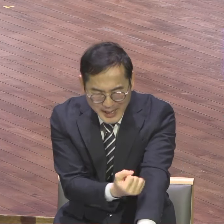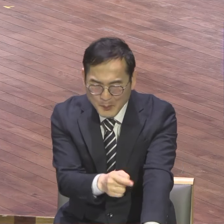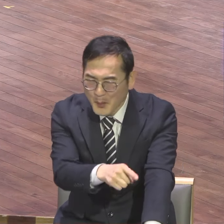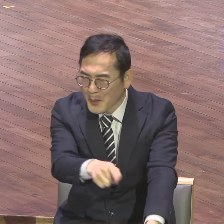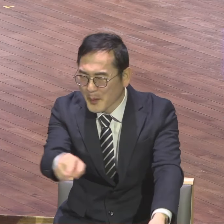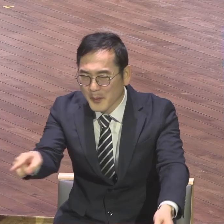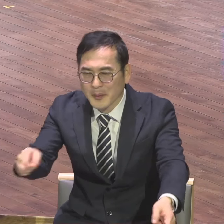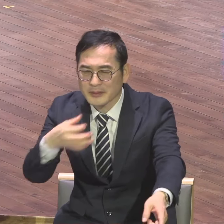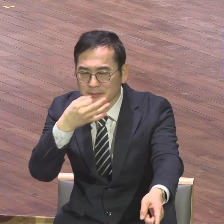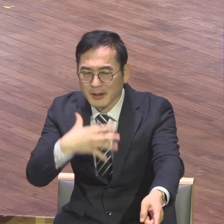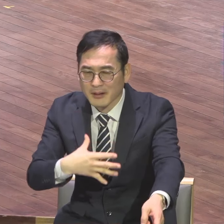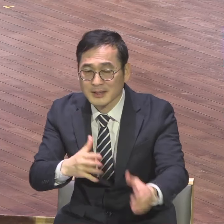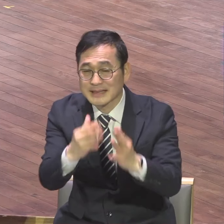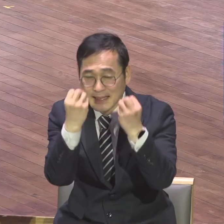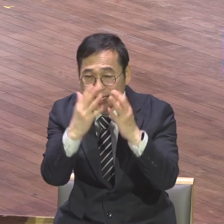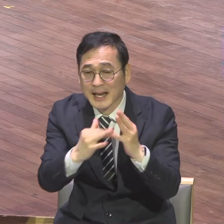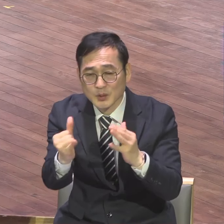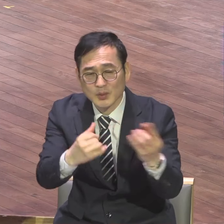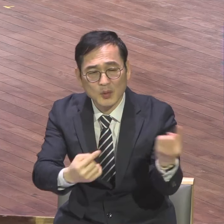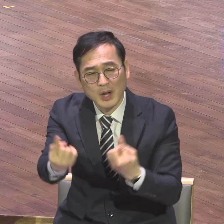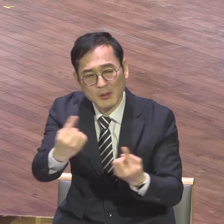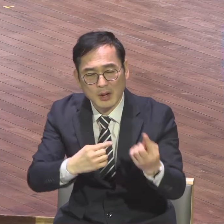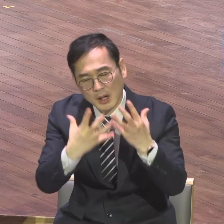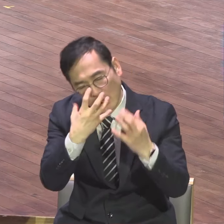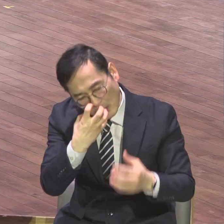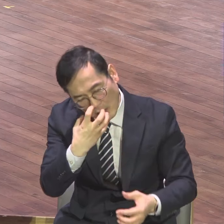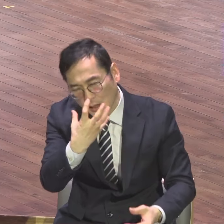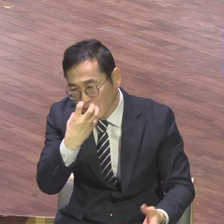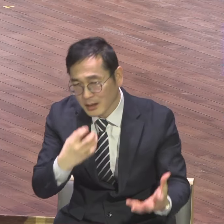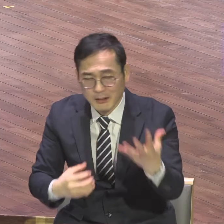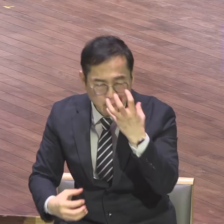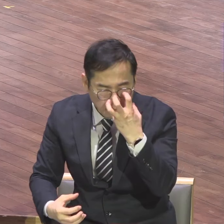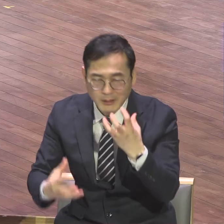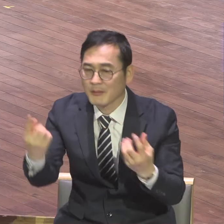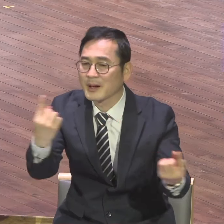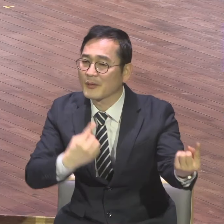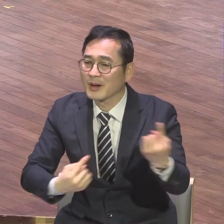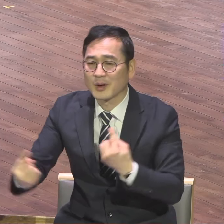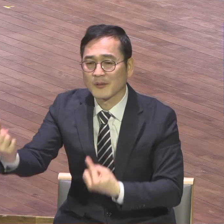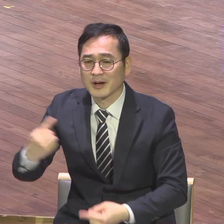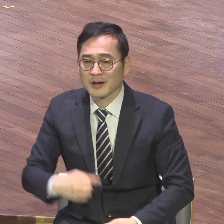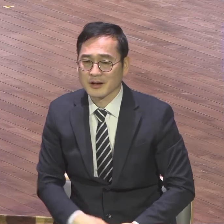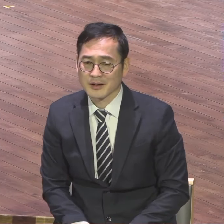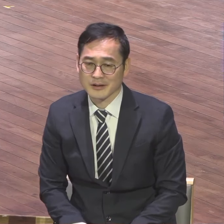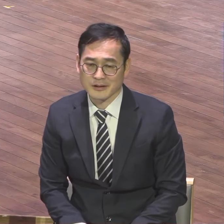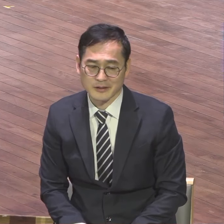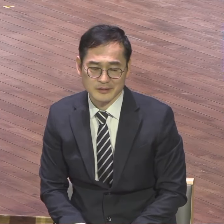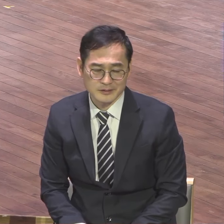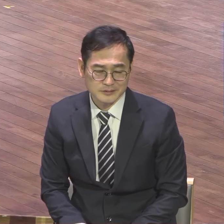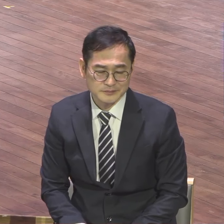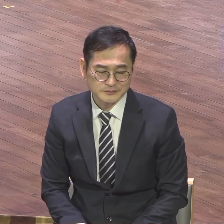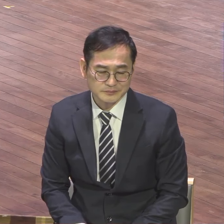새가족들 오늘 내가 이렇게 5, 2시에 만날 텐데요 새가족 50% 보고 있습니다 50%가